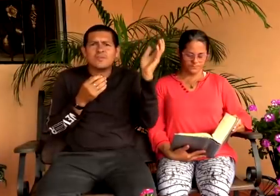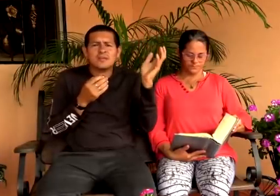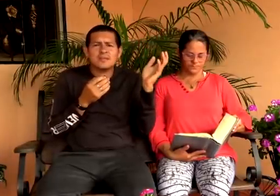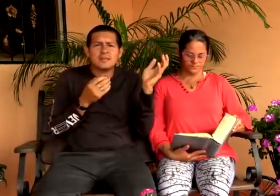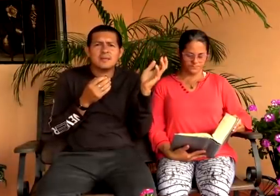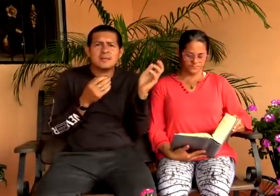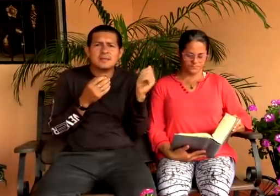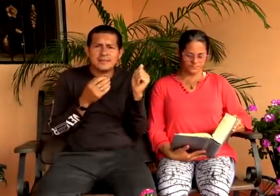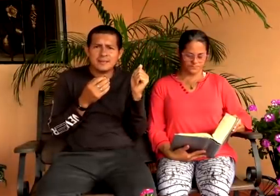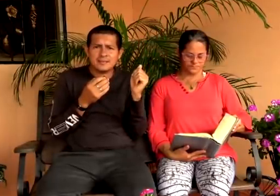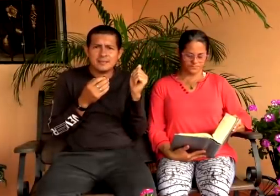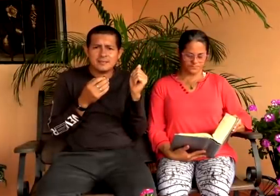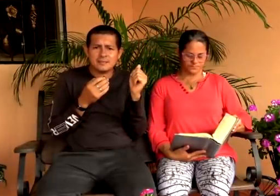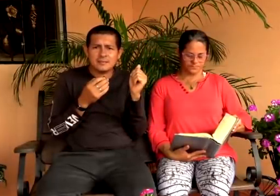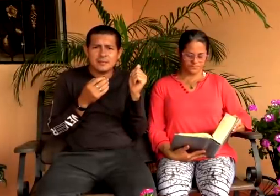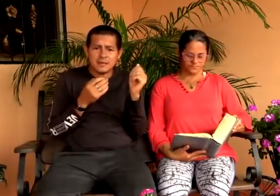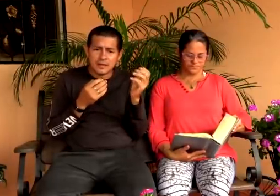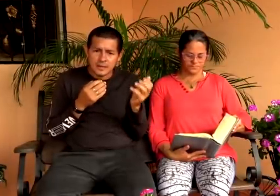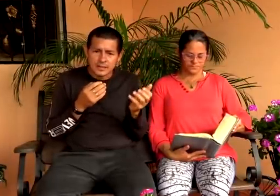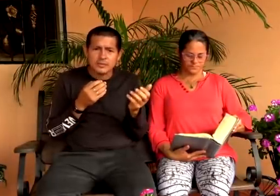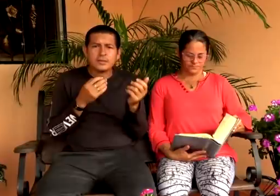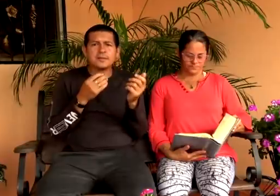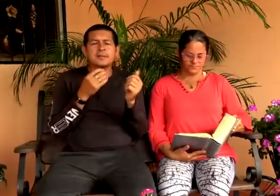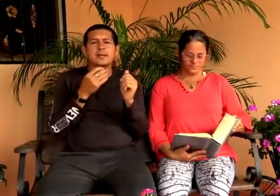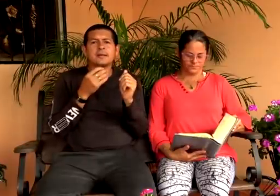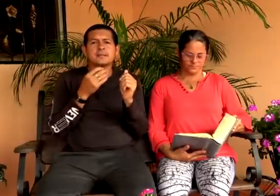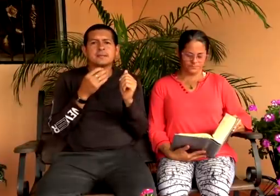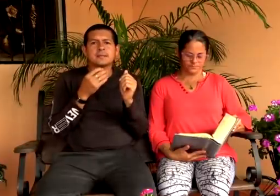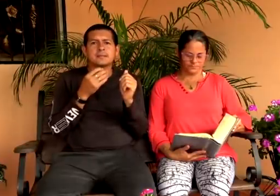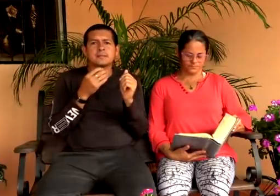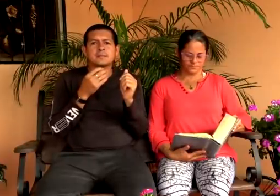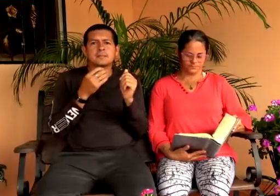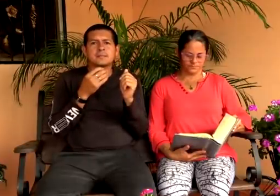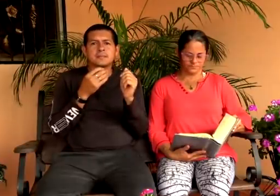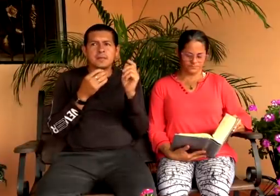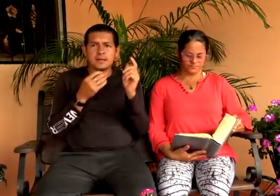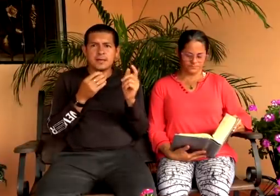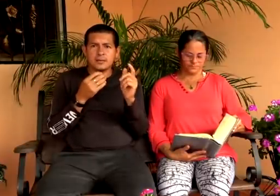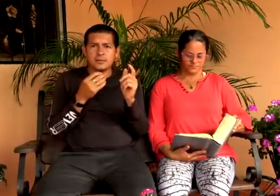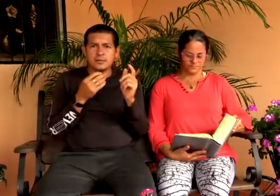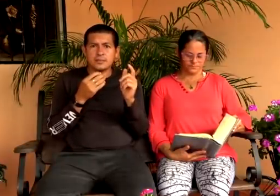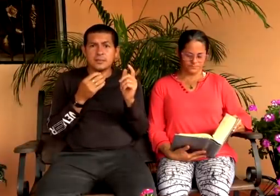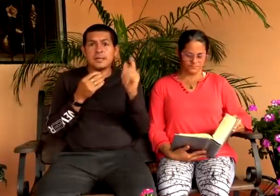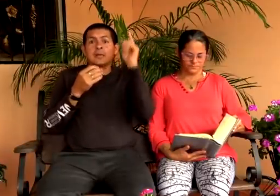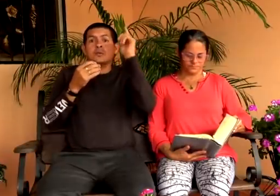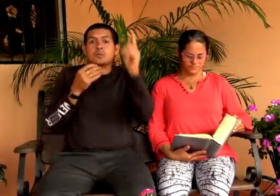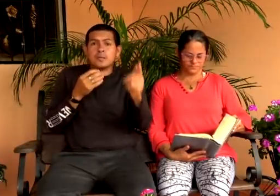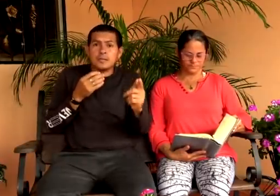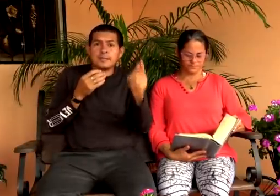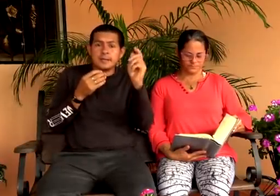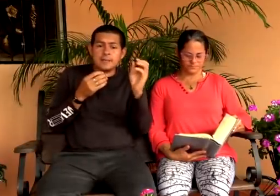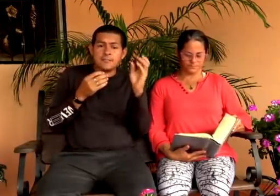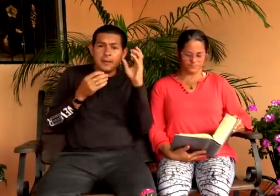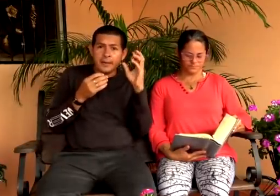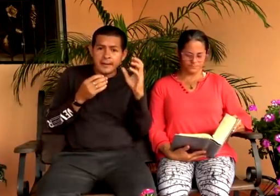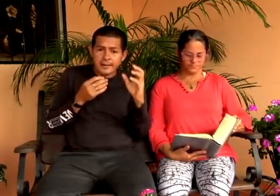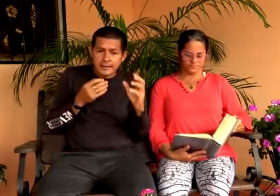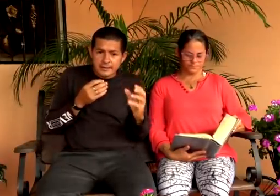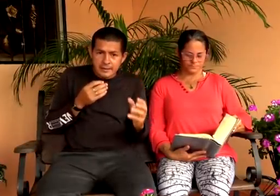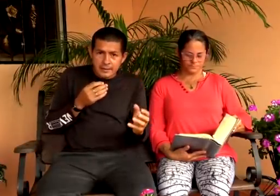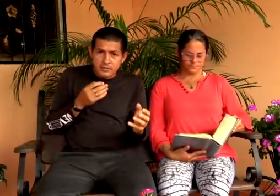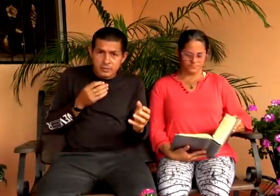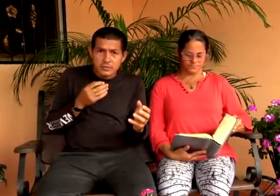con diferentes iglesias? Engaños de Satanás. Engaños de Satanás. Ustedes serán